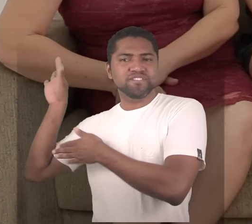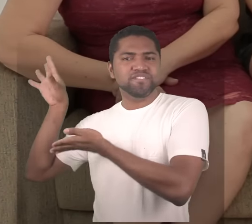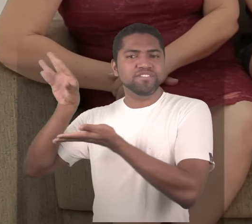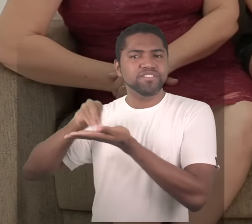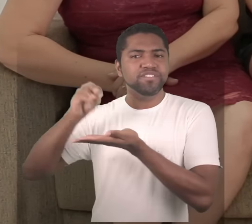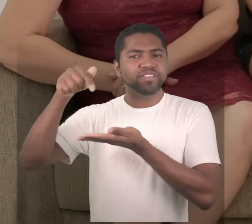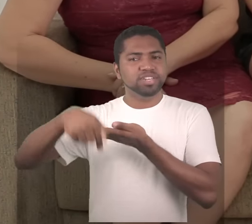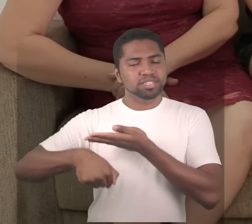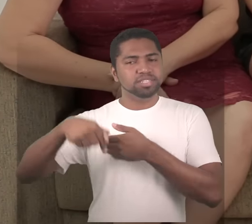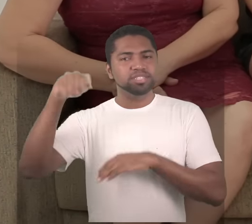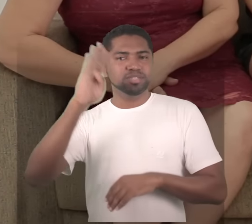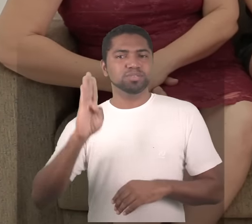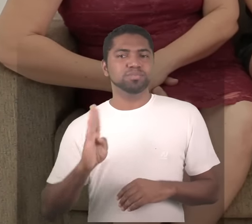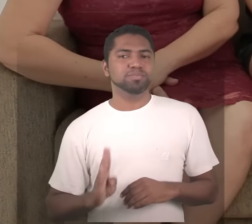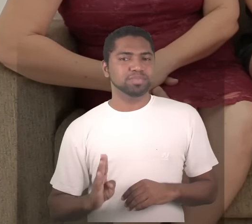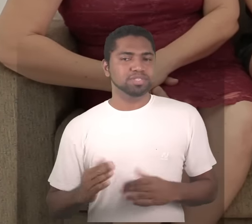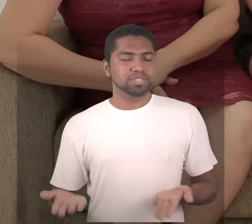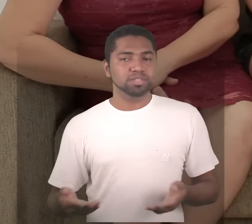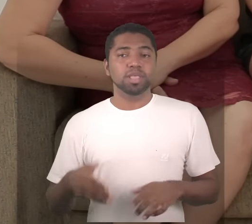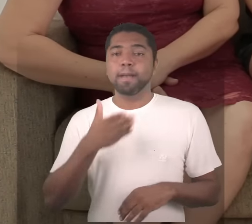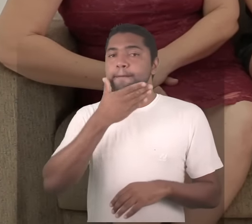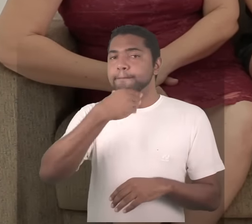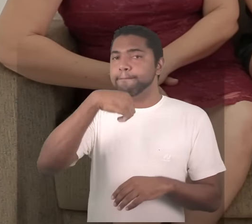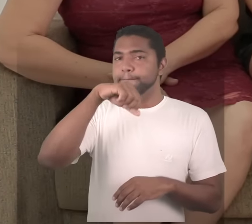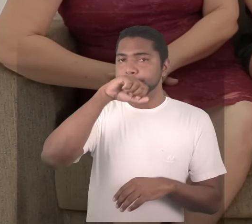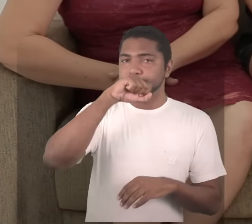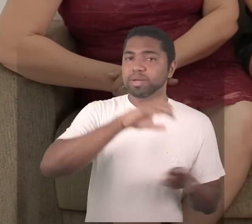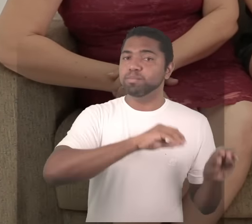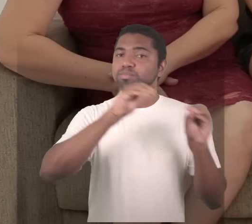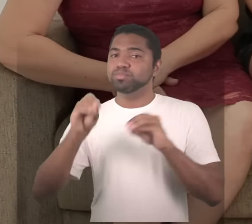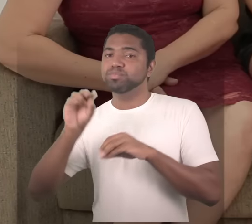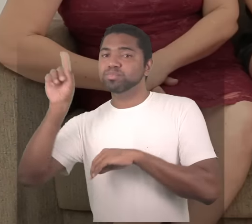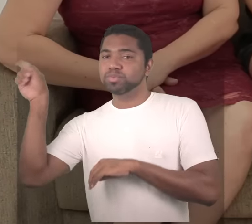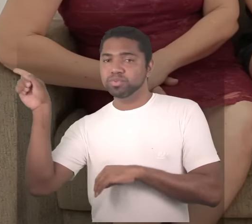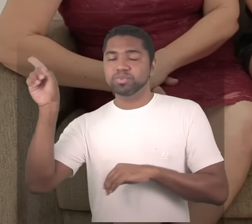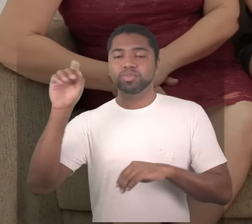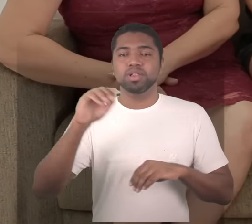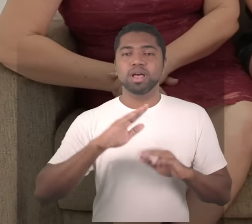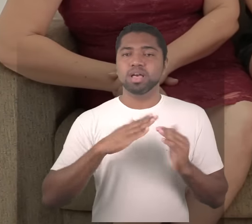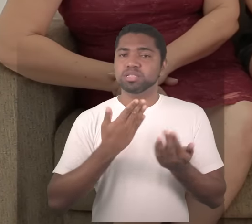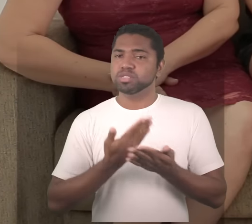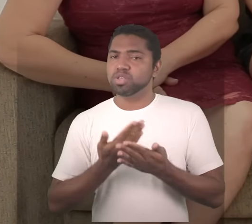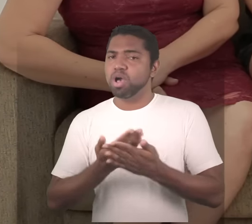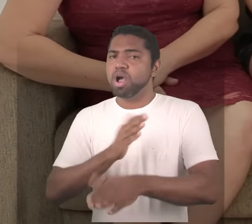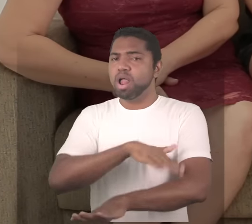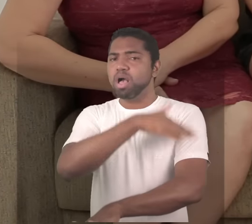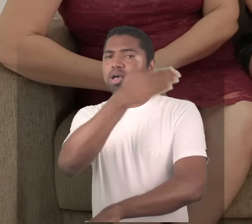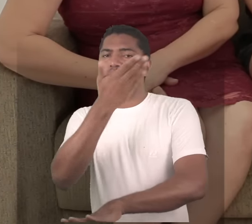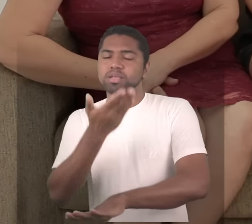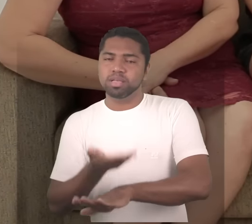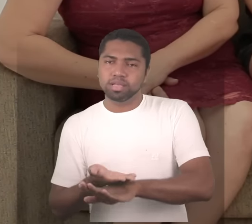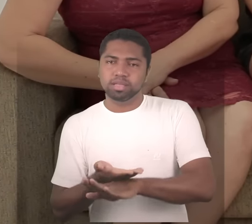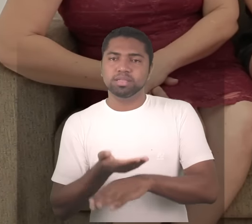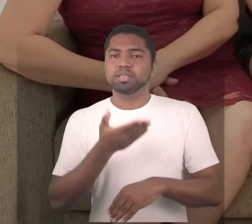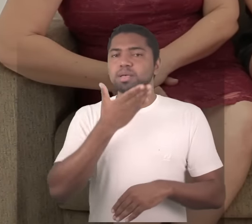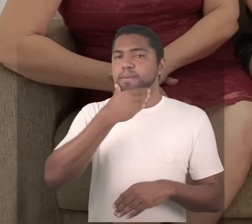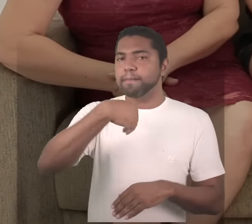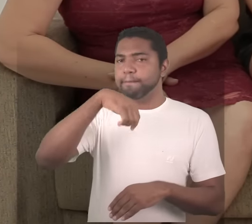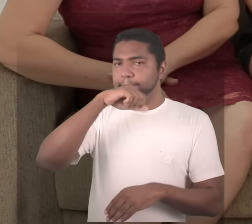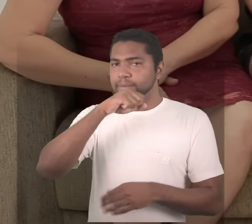foi aceito enquanto aluno era um colégio interno e o pai teve a oportunidade de ir ali ser alfabetizado